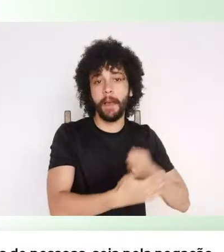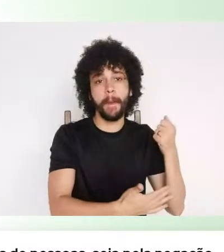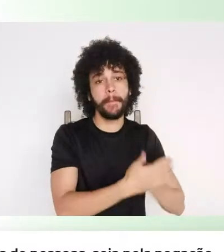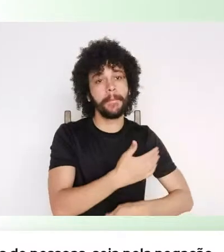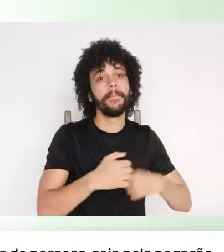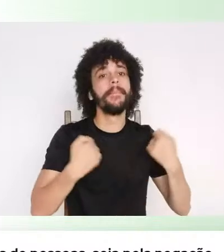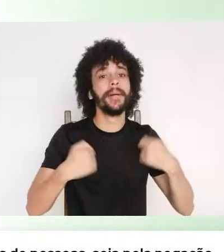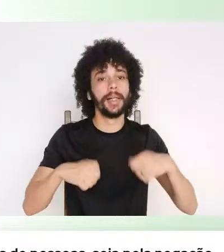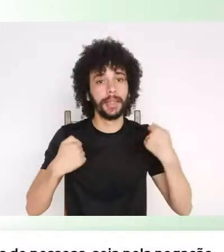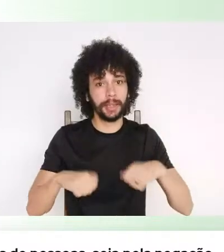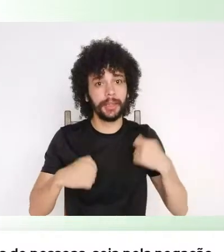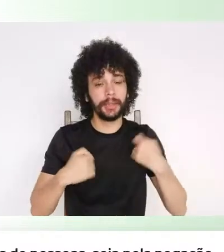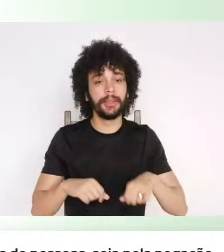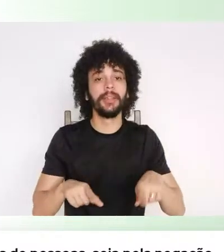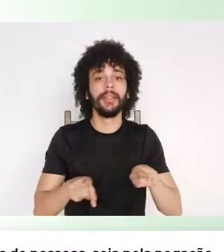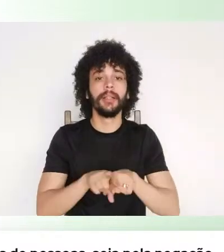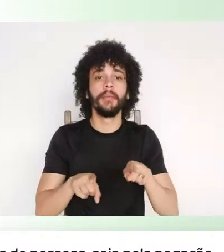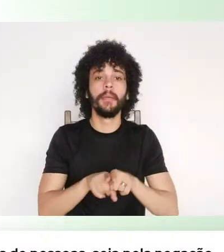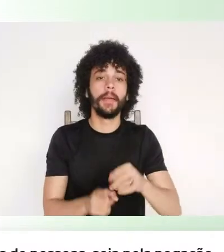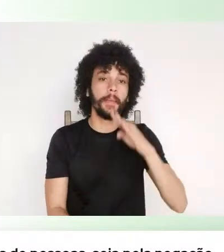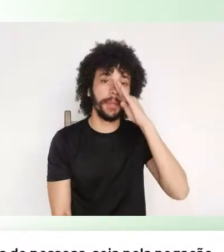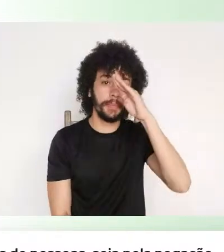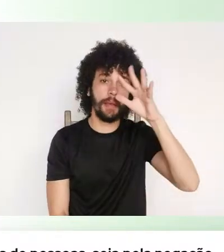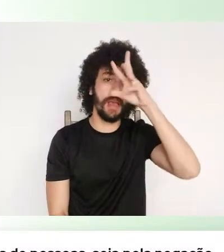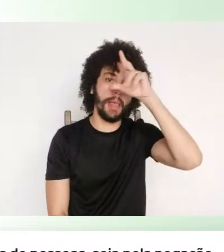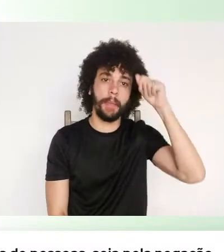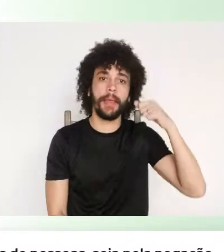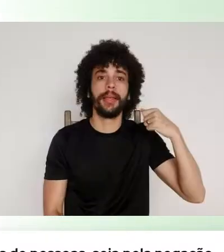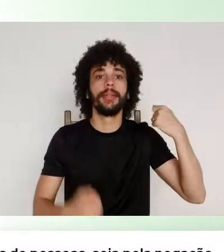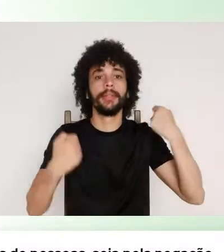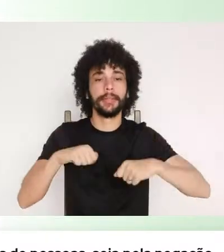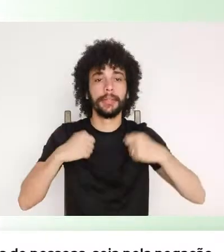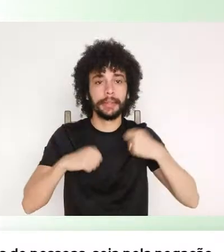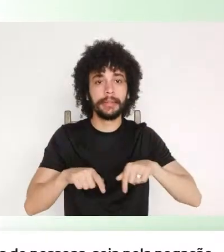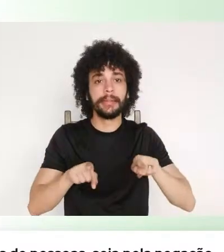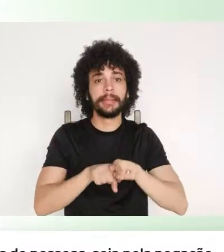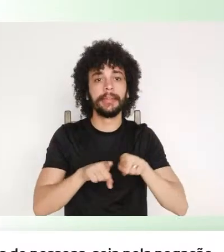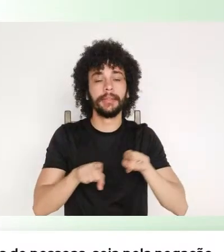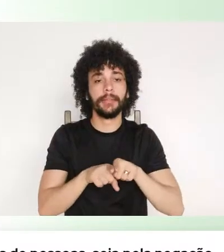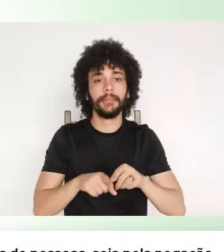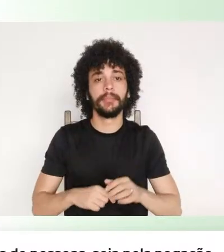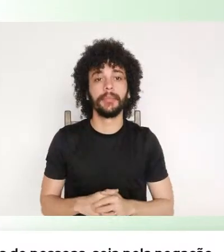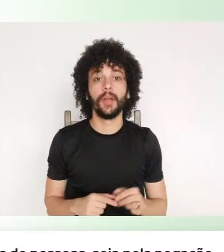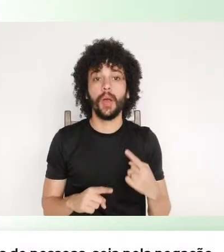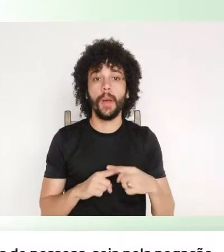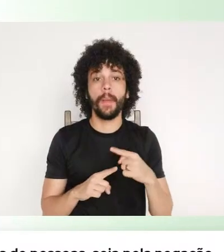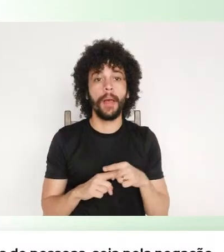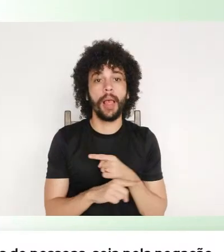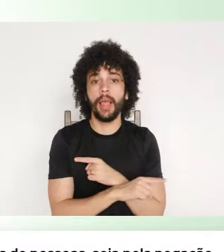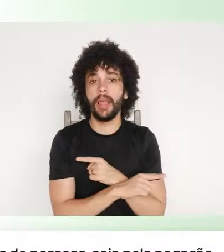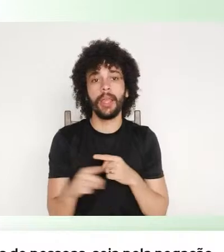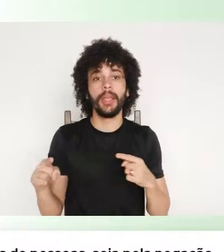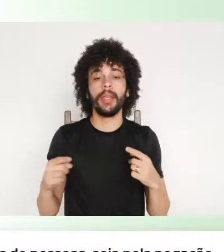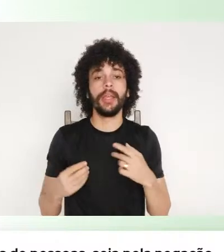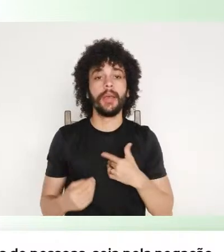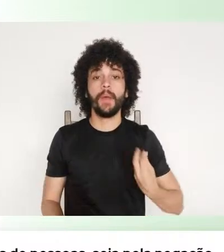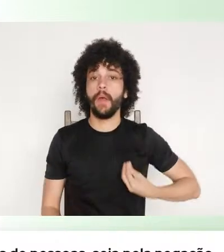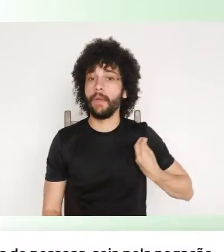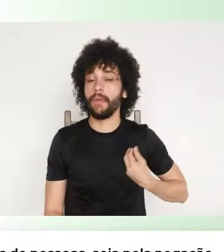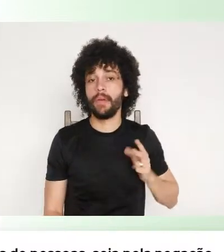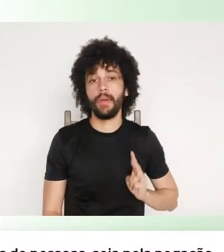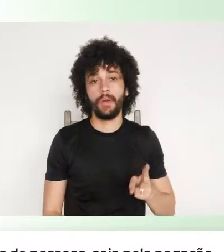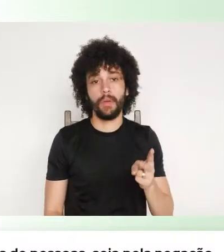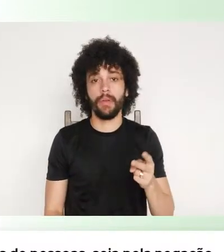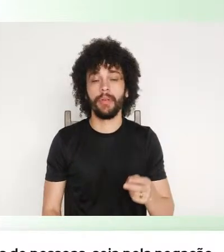principalmente a Amazônia vai ter que enfrentar esse debate, porque ela que não vai deixar de existir, e a